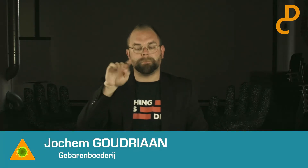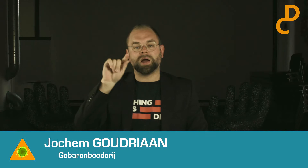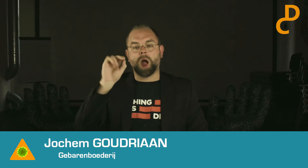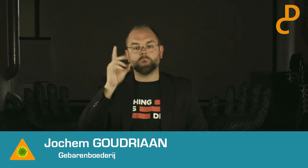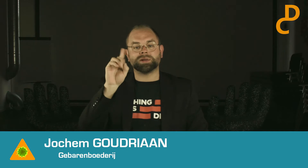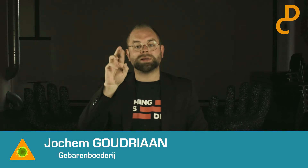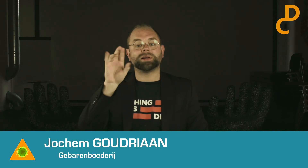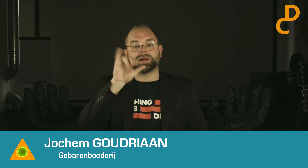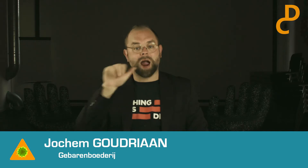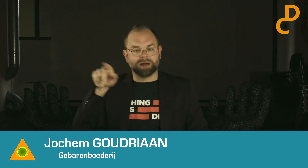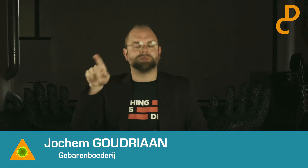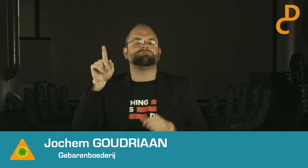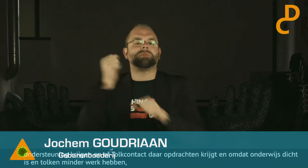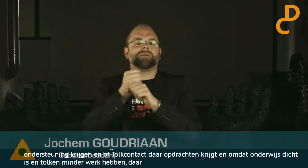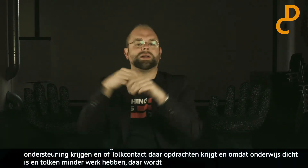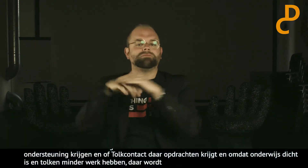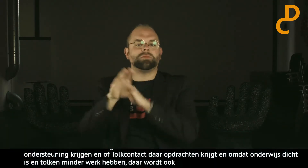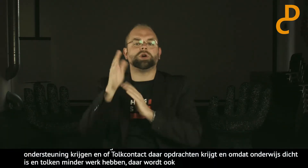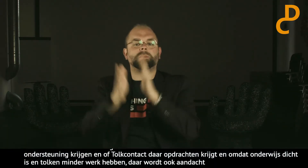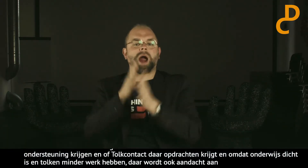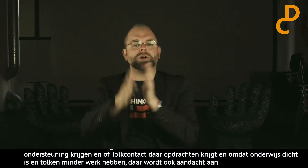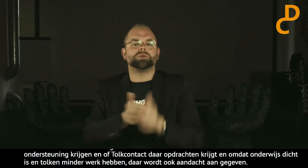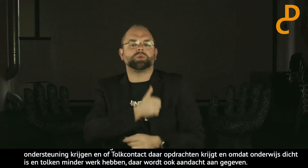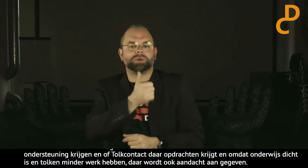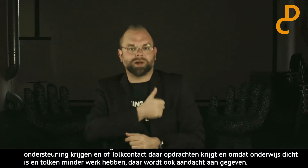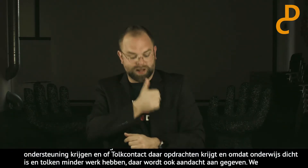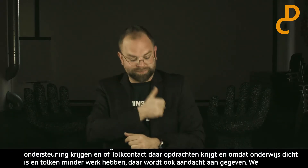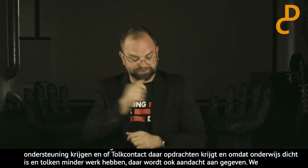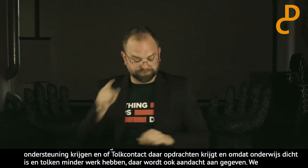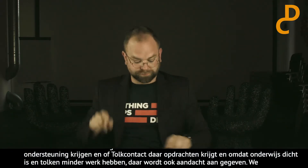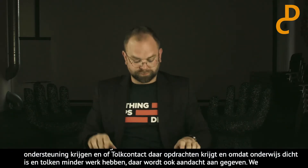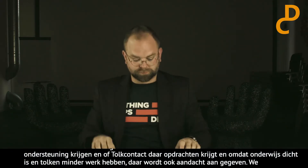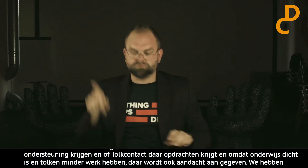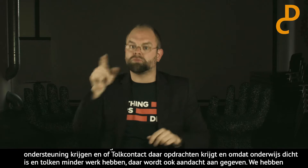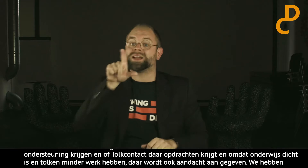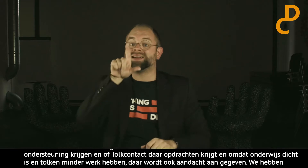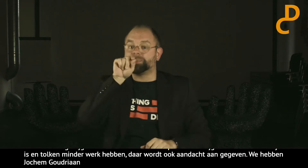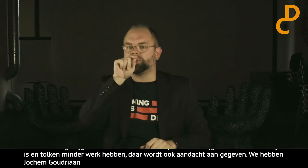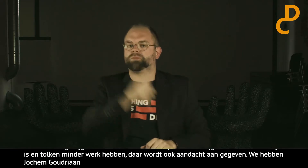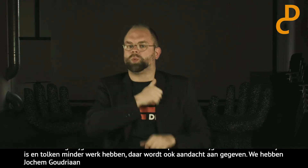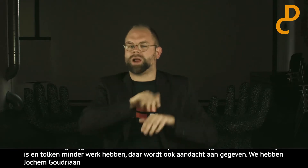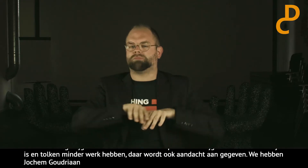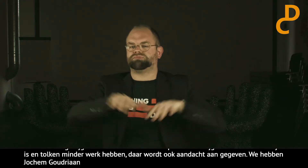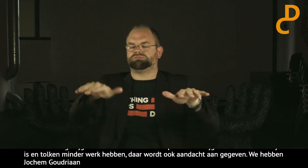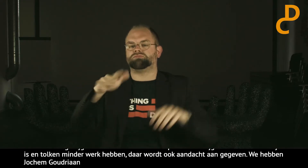Goudriaan geïnterviewd. Hij werkt bij een gebarenboerderij. Het is een